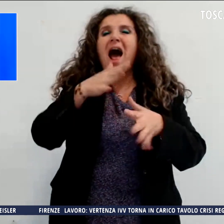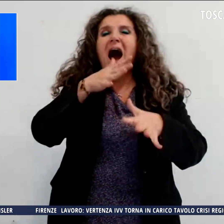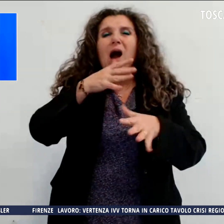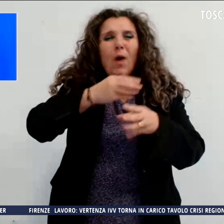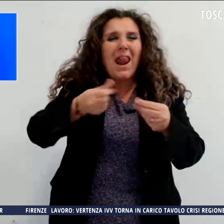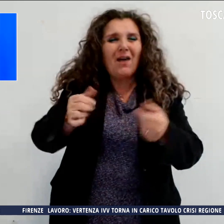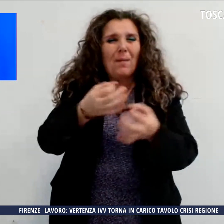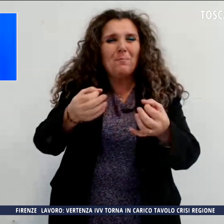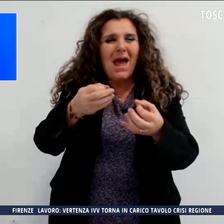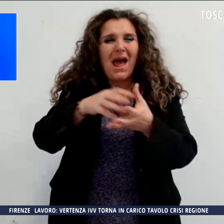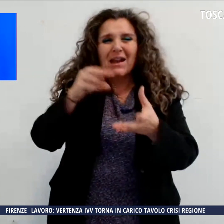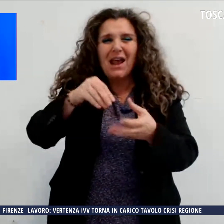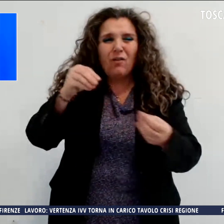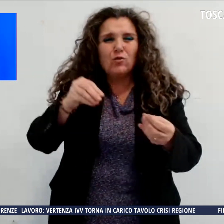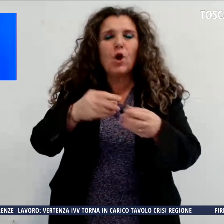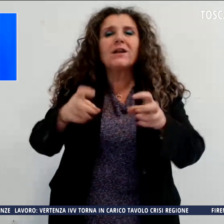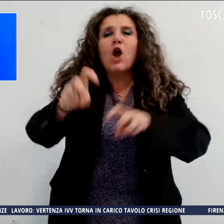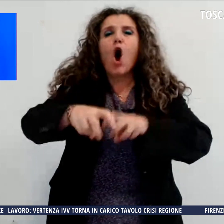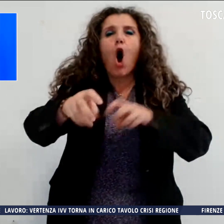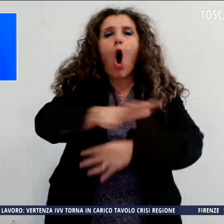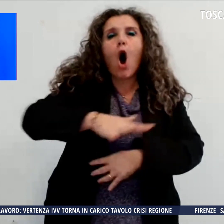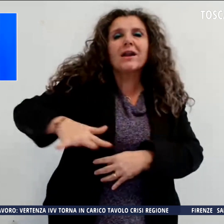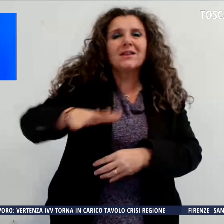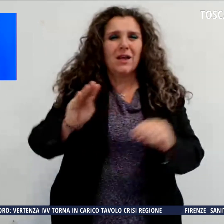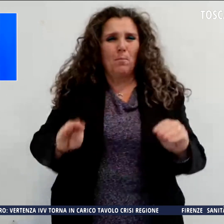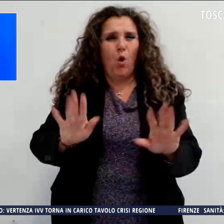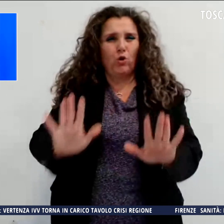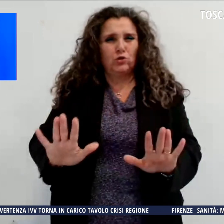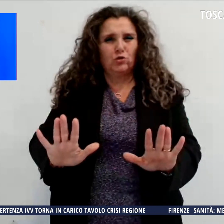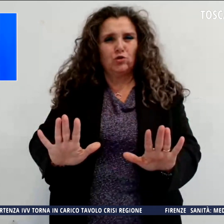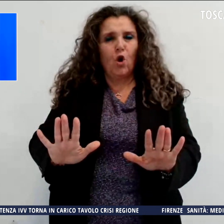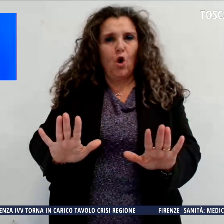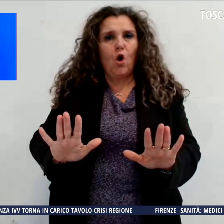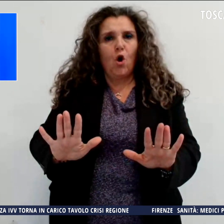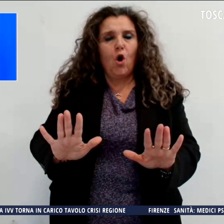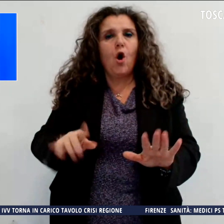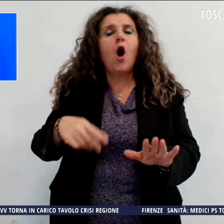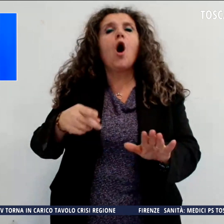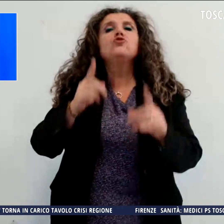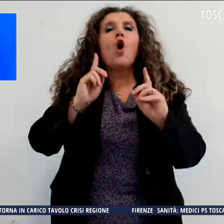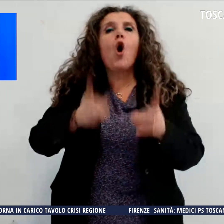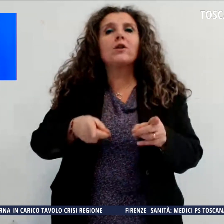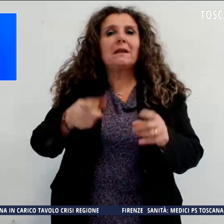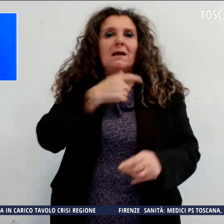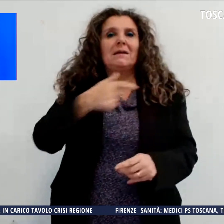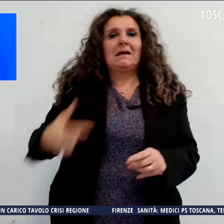coltivati negli orti locali. Oggi in base all'ordinanza del sindaco di Porcari,